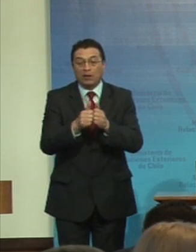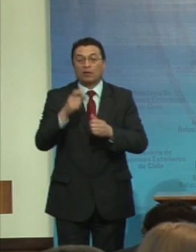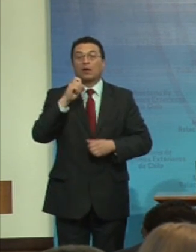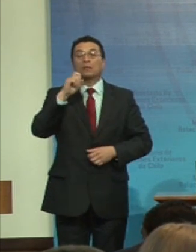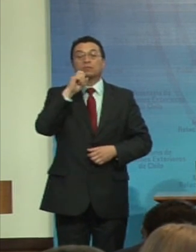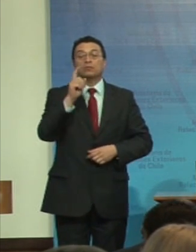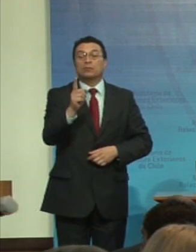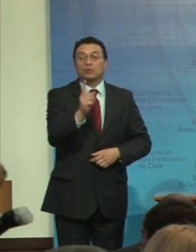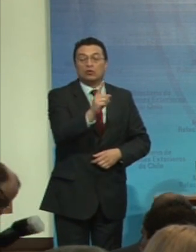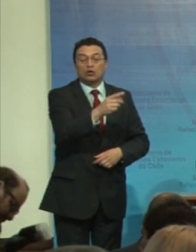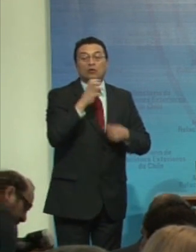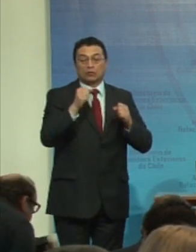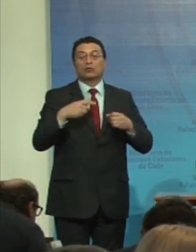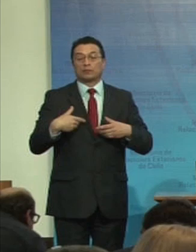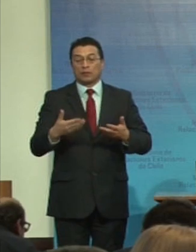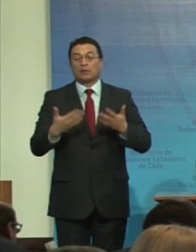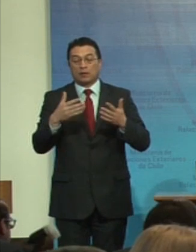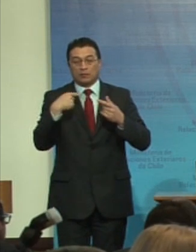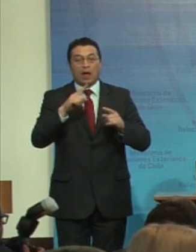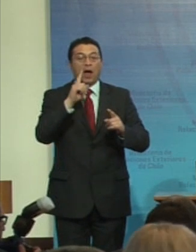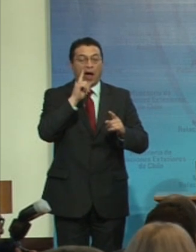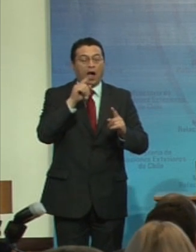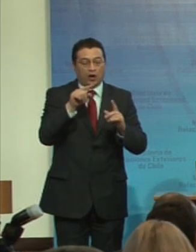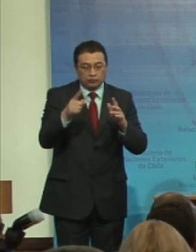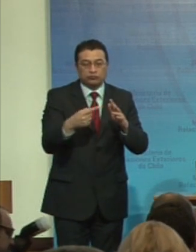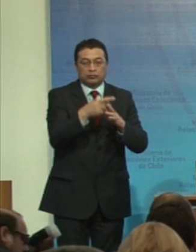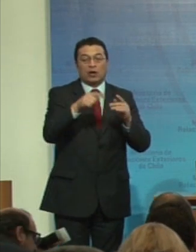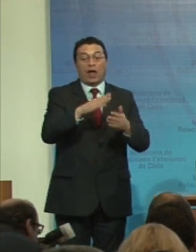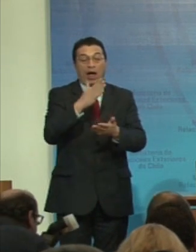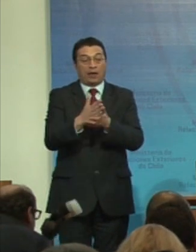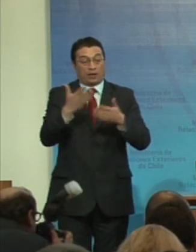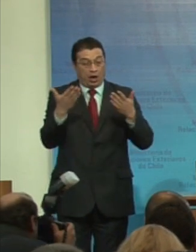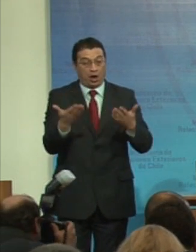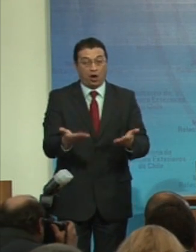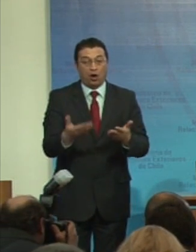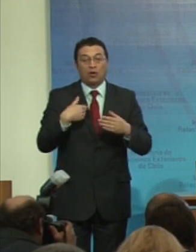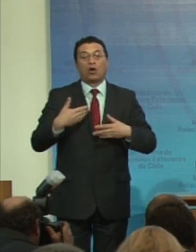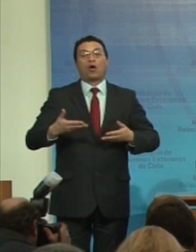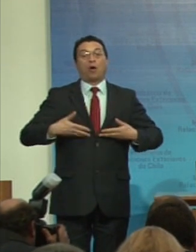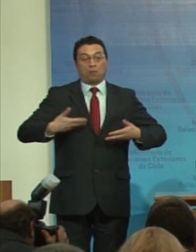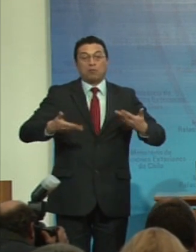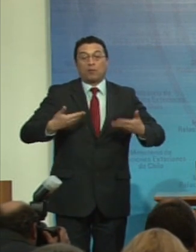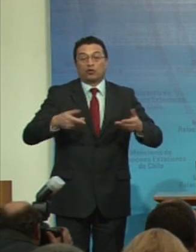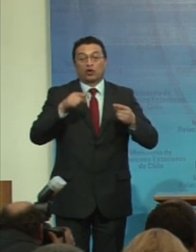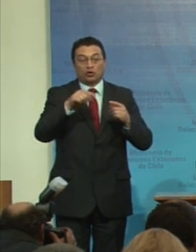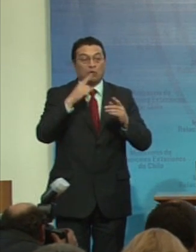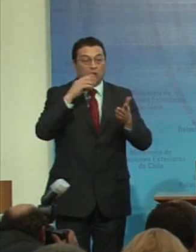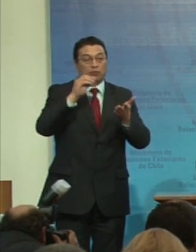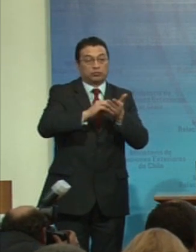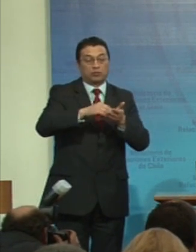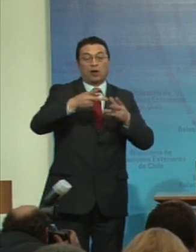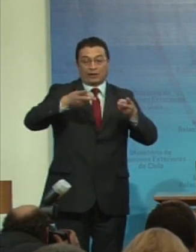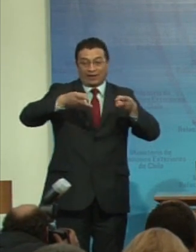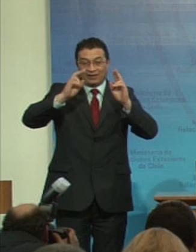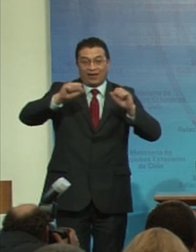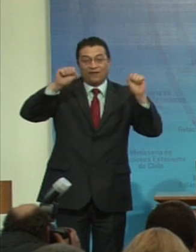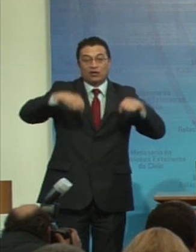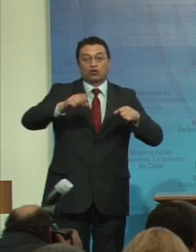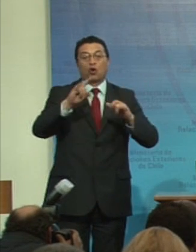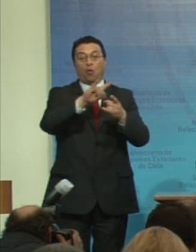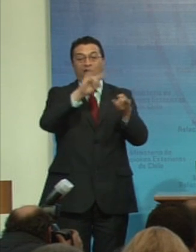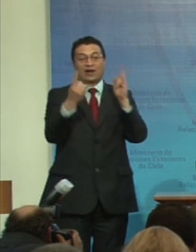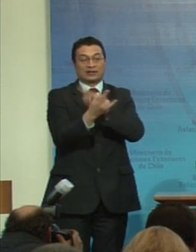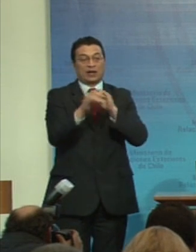quienes han sido artífices de su existencia y desde entonces promotores de su ratificación universal y plena